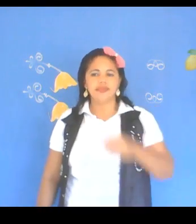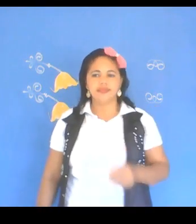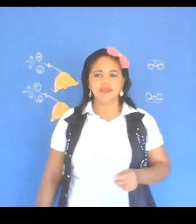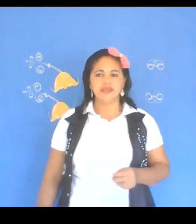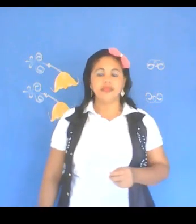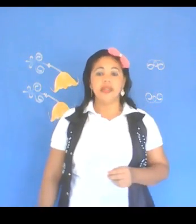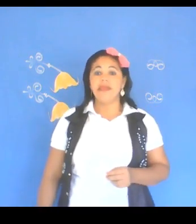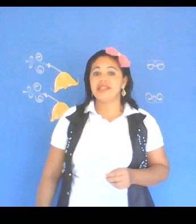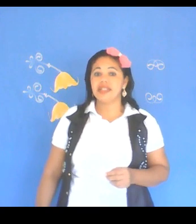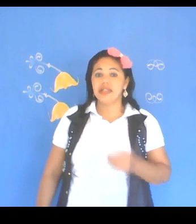Maçã.